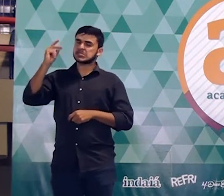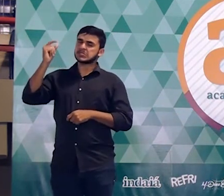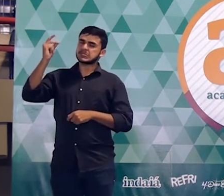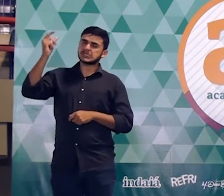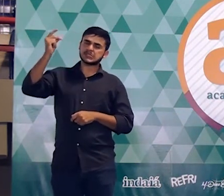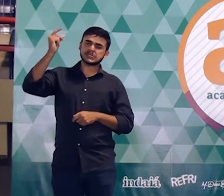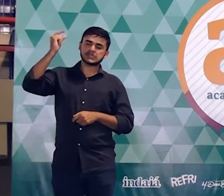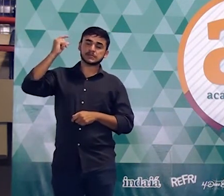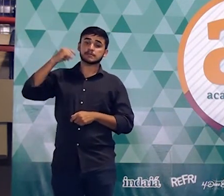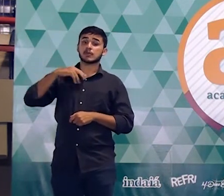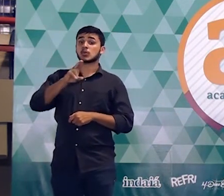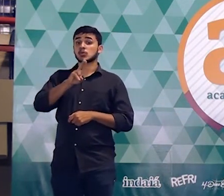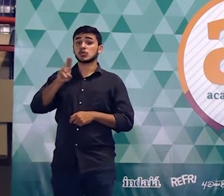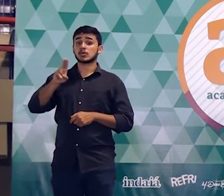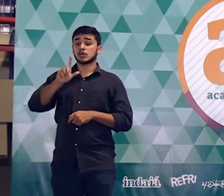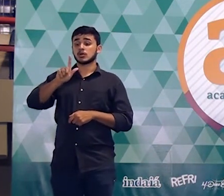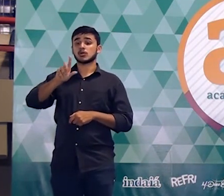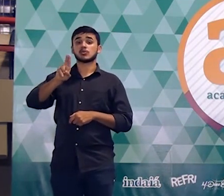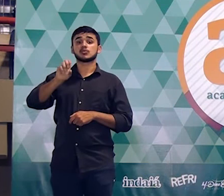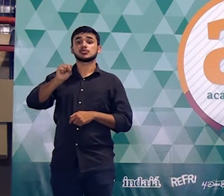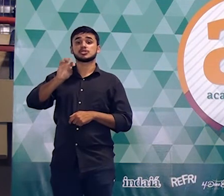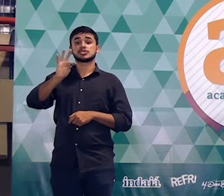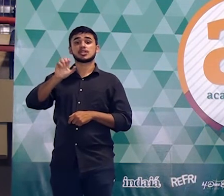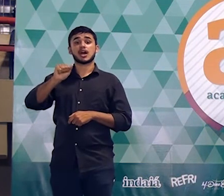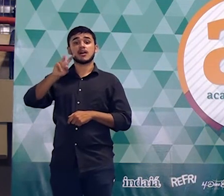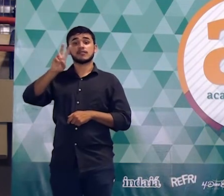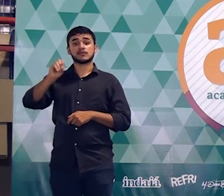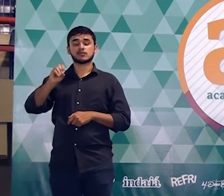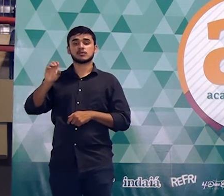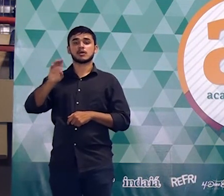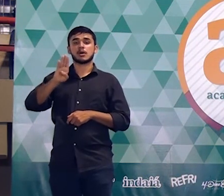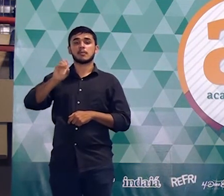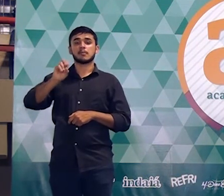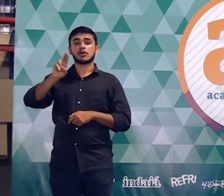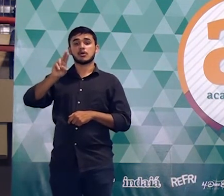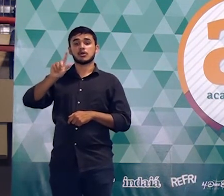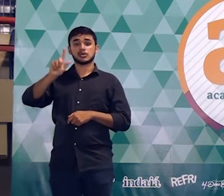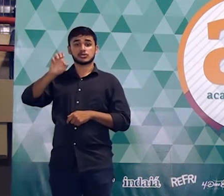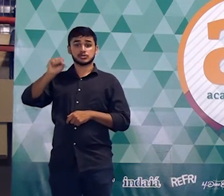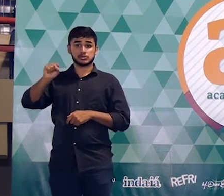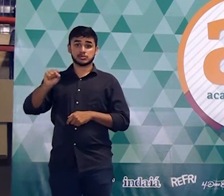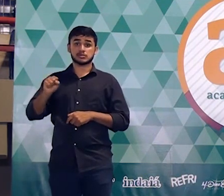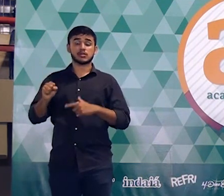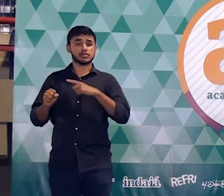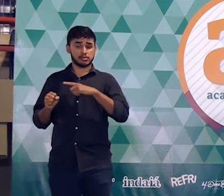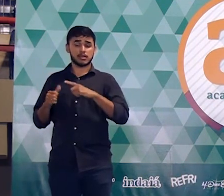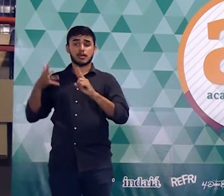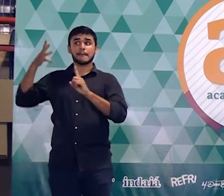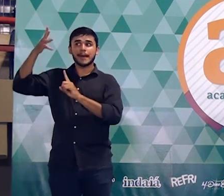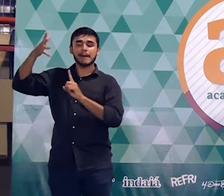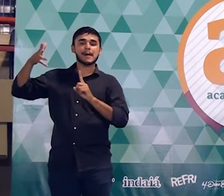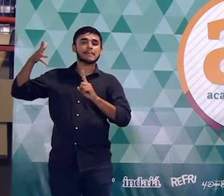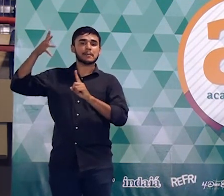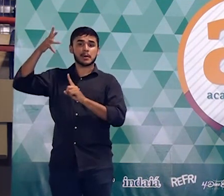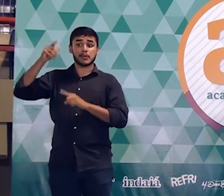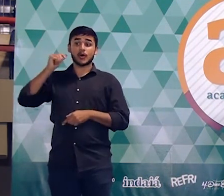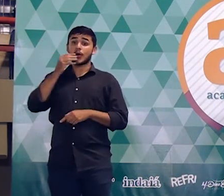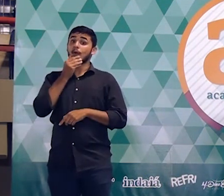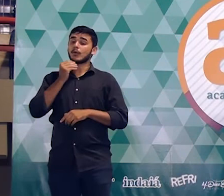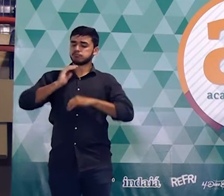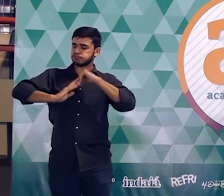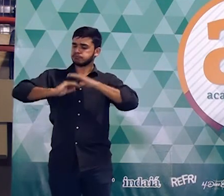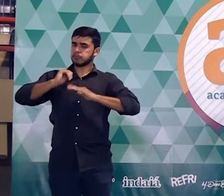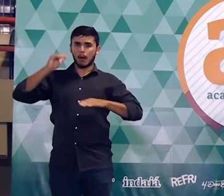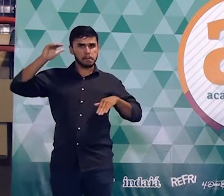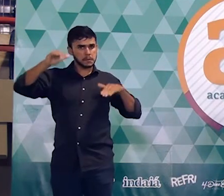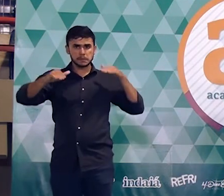tempo um nadador chamado Gustavo Borges e no site do Gustavo Borges hoje ele dá muitas palestras motivacionais